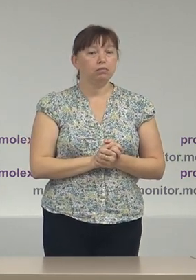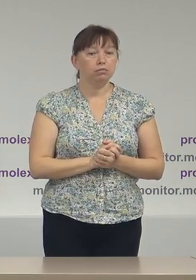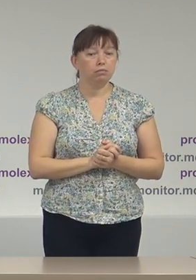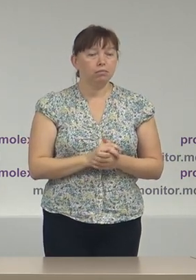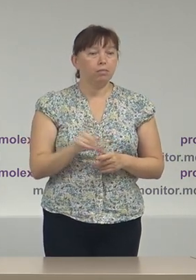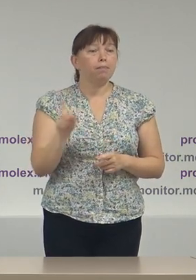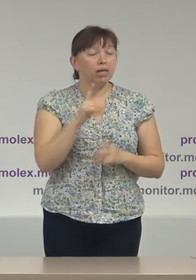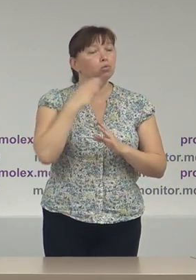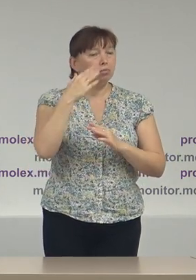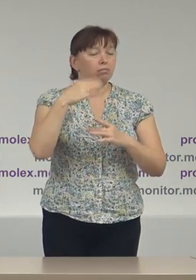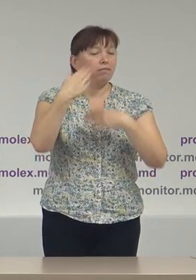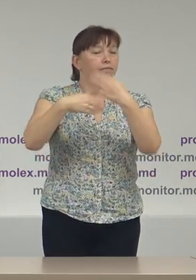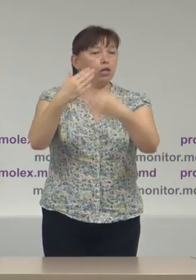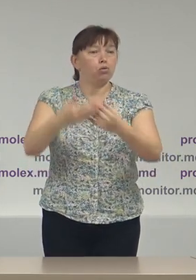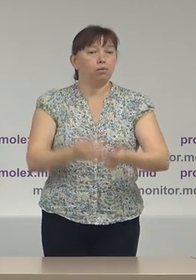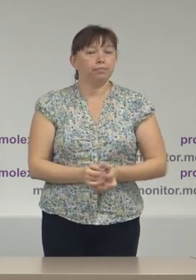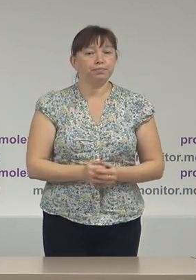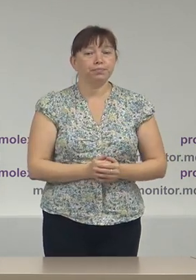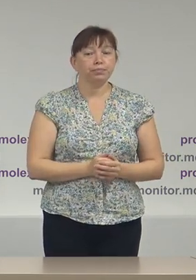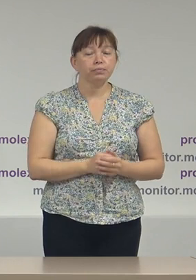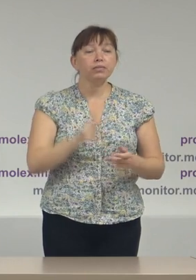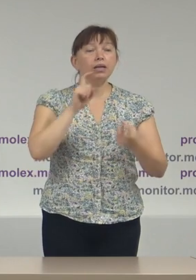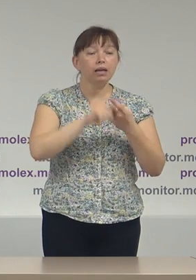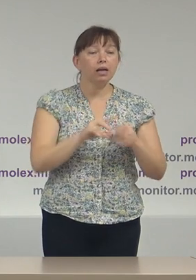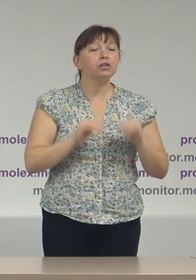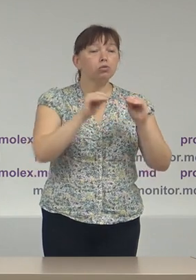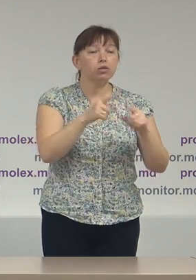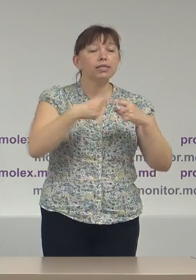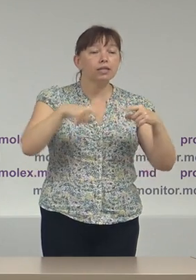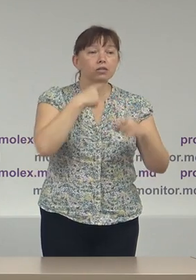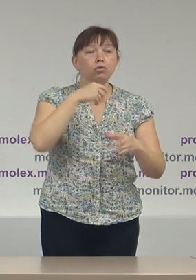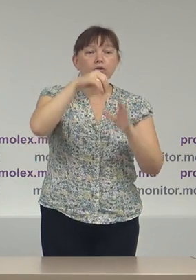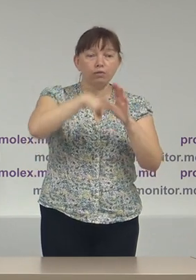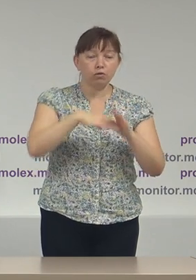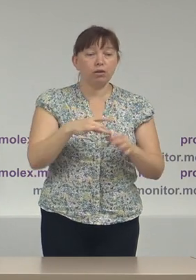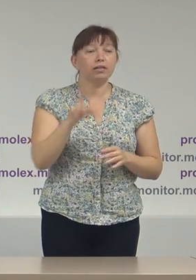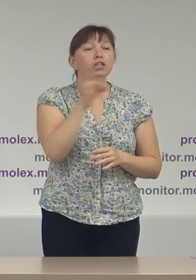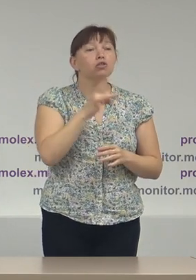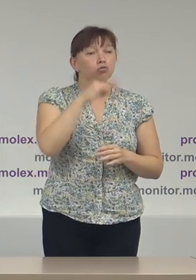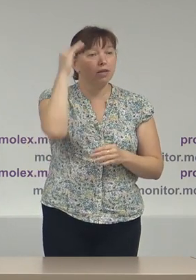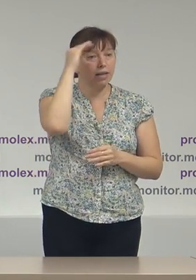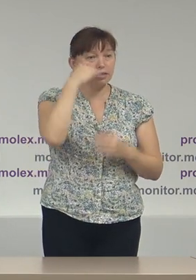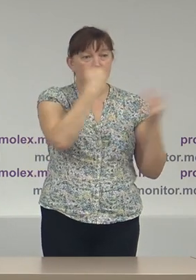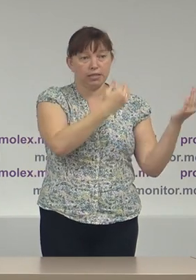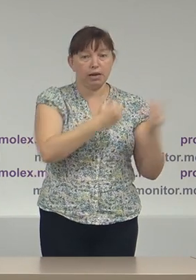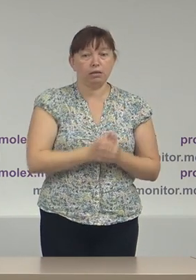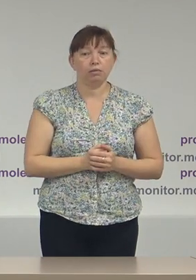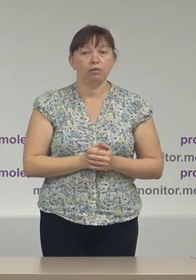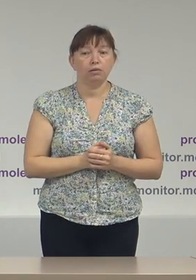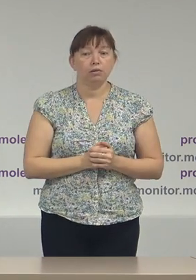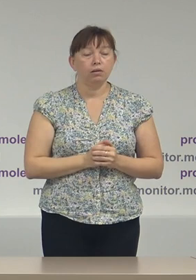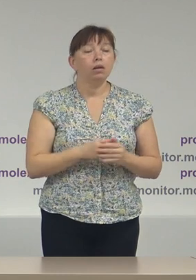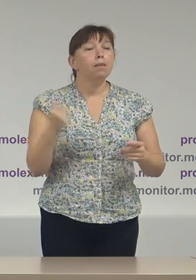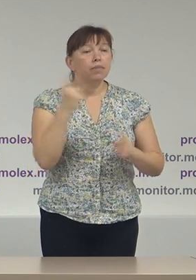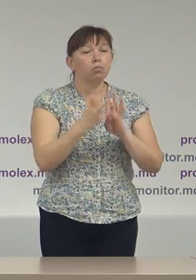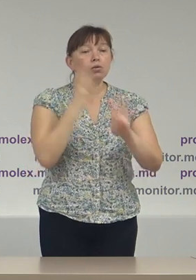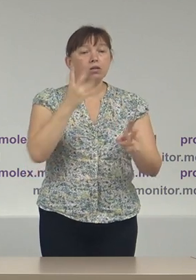pentru viitor. legat de construirea secțiilor de votare din regiunea transnistreană. În primul